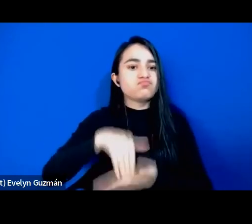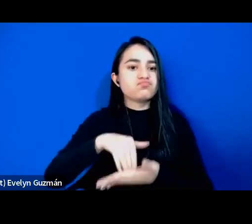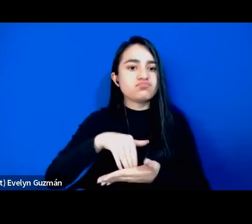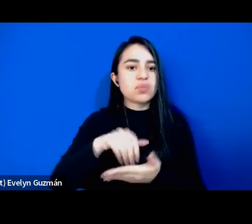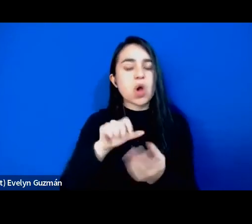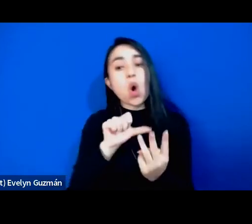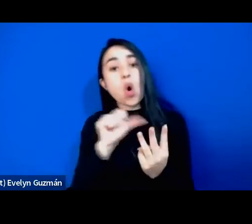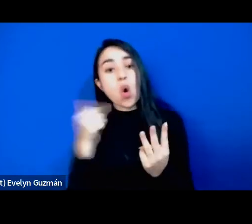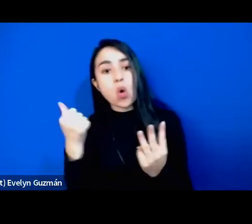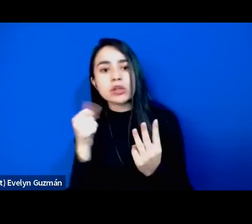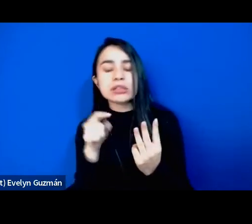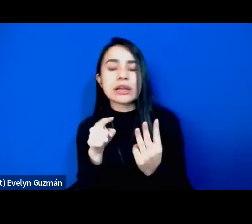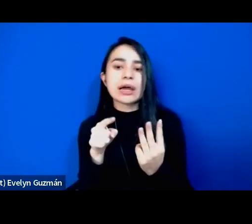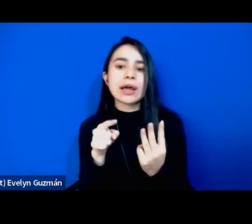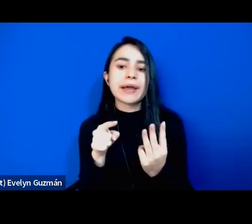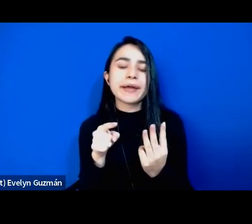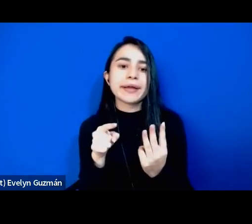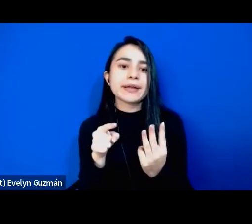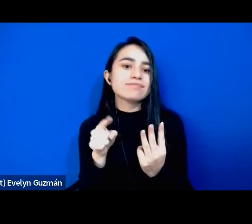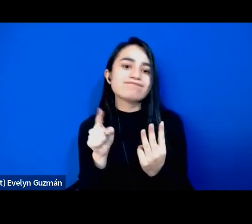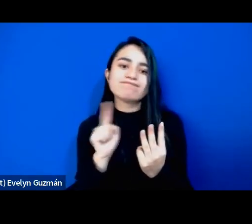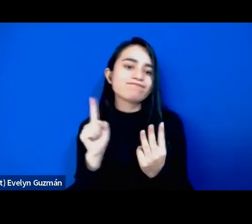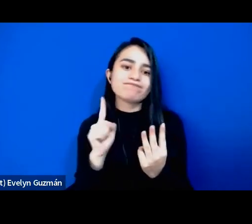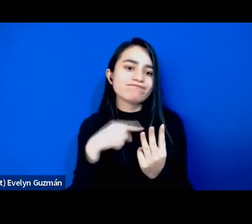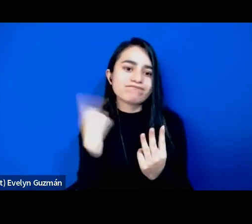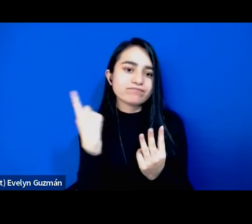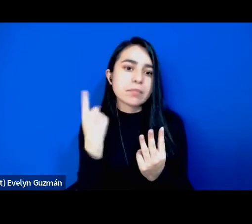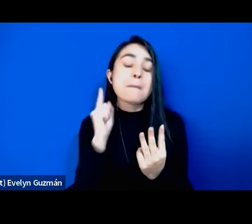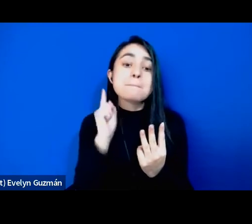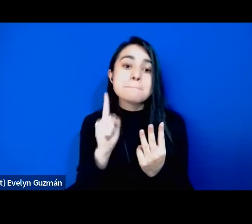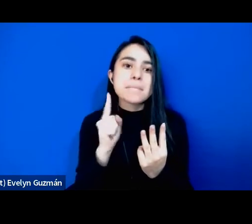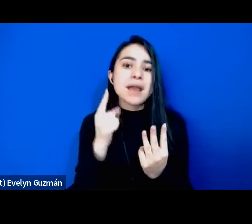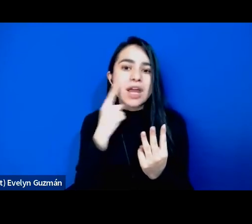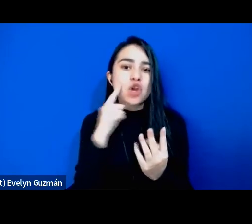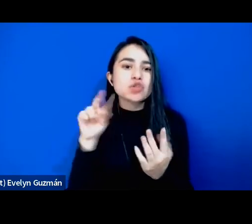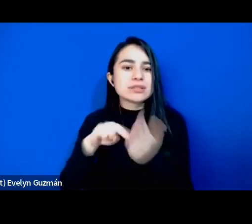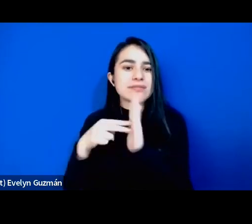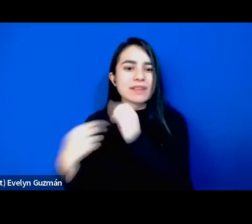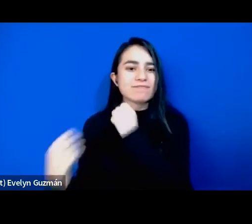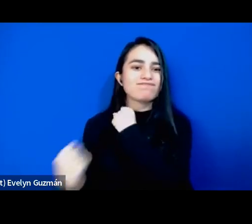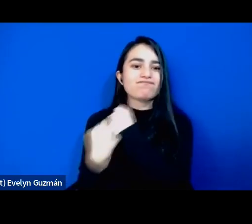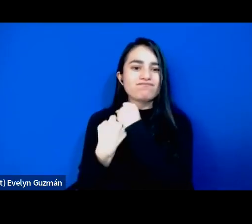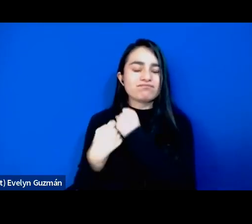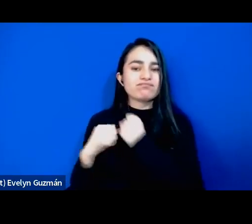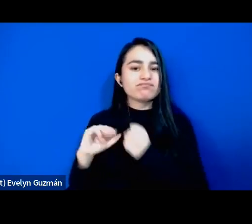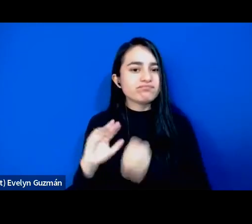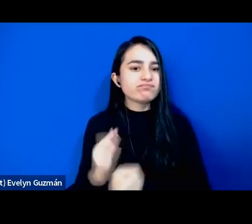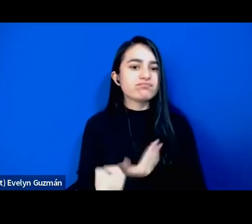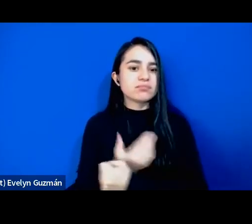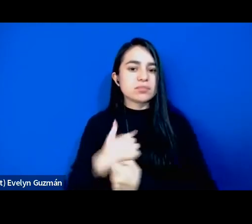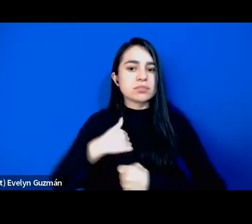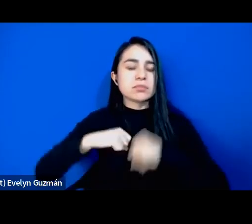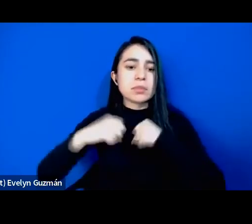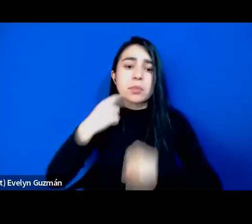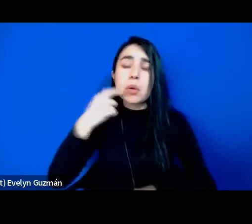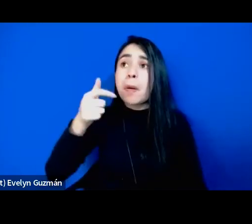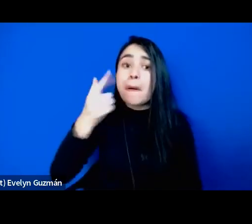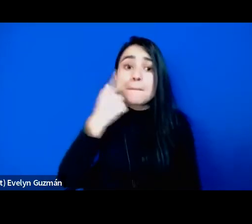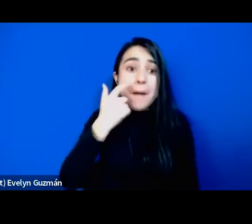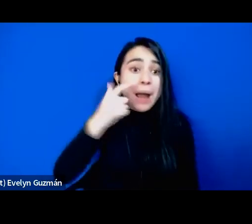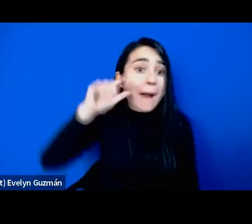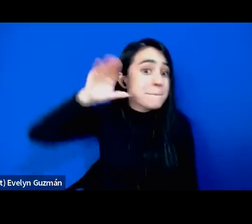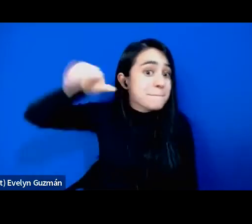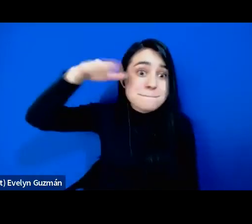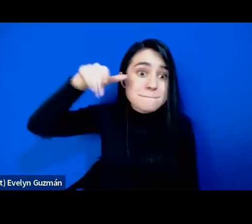este no pero las empuja el tener que hacerlo sin tener la figura paterna como en